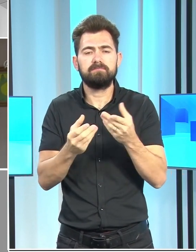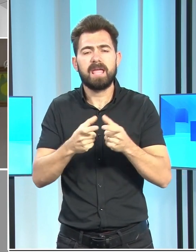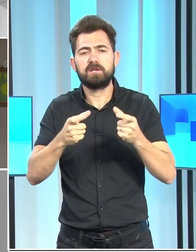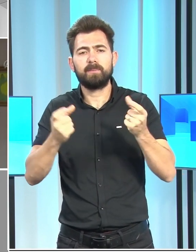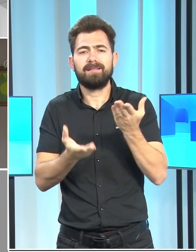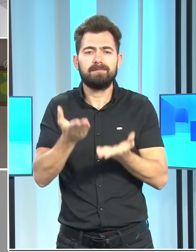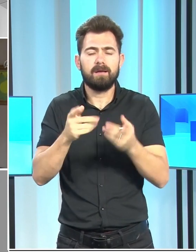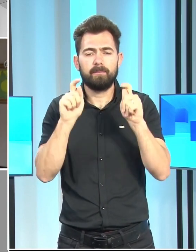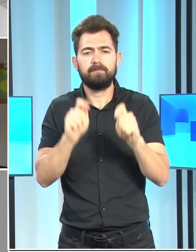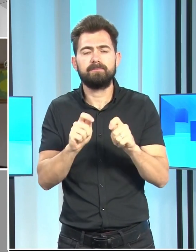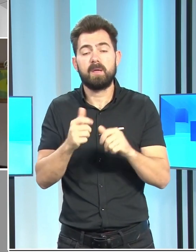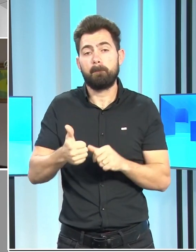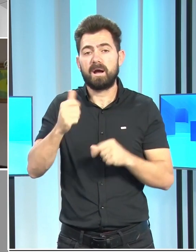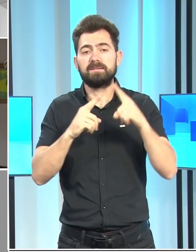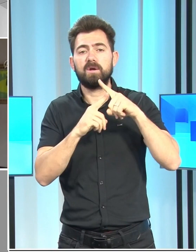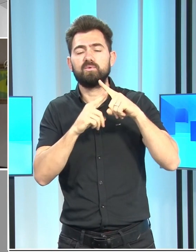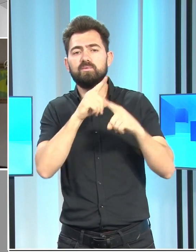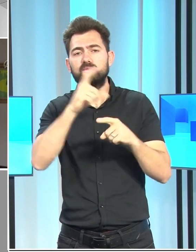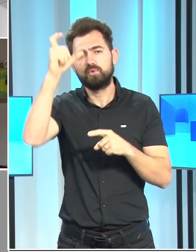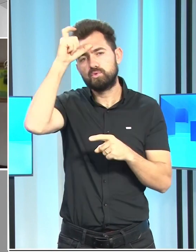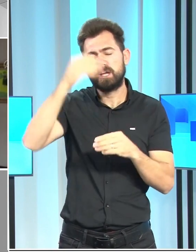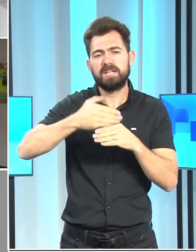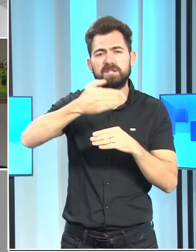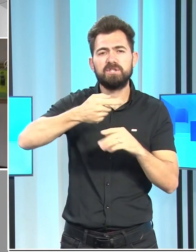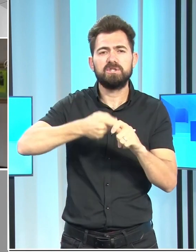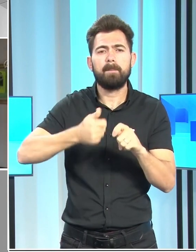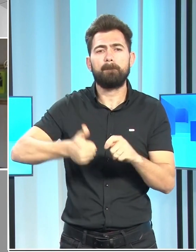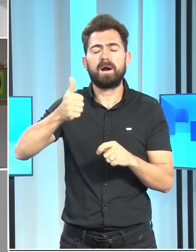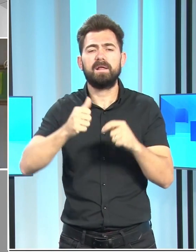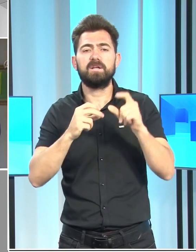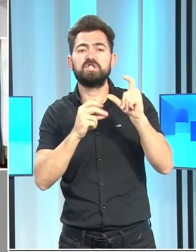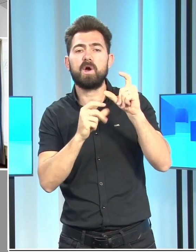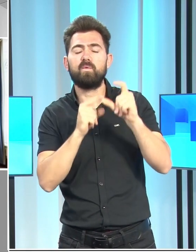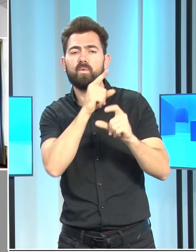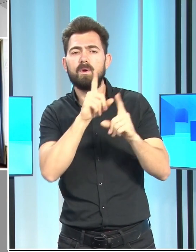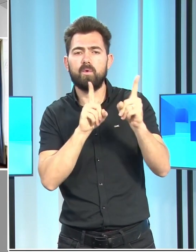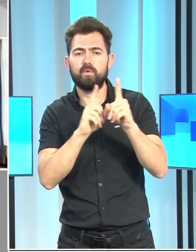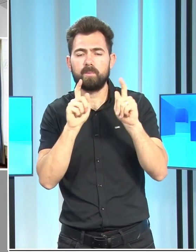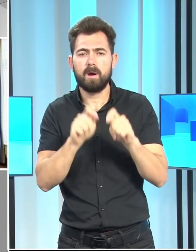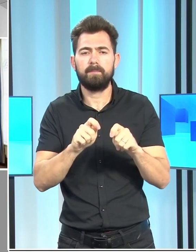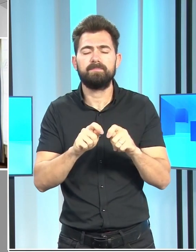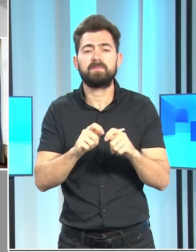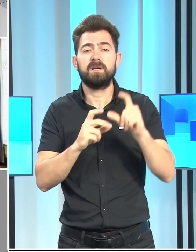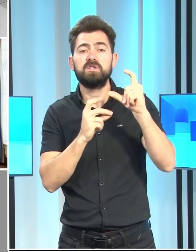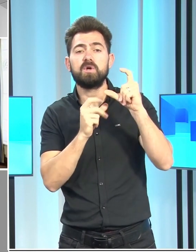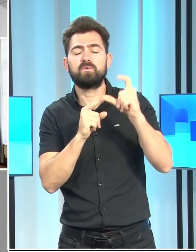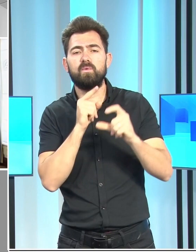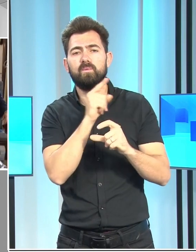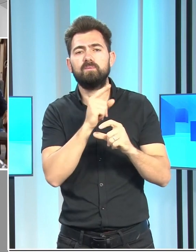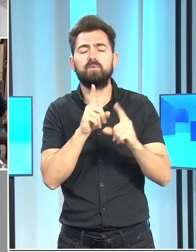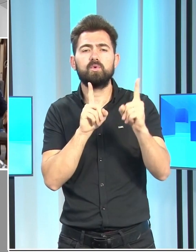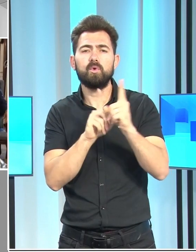Bakan Taçoy, Türkiye Dışişleri Bakanı Çavuşoğlu ile de görüştü. Çavuşoğlu,